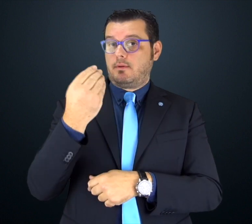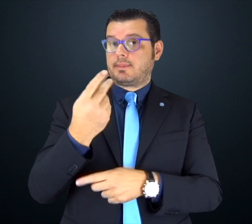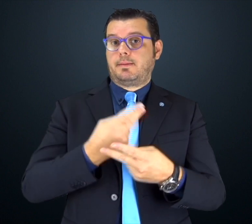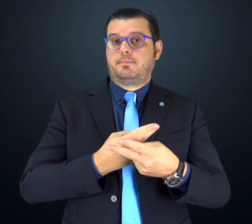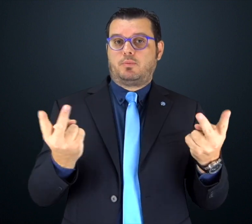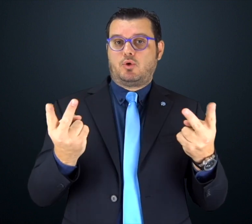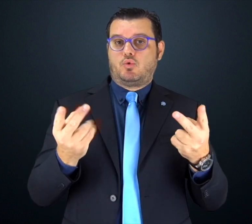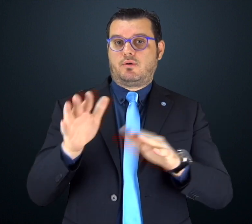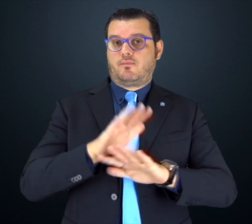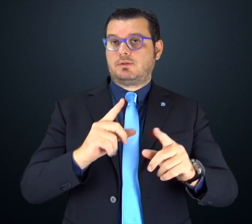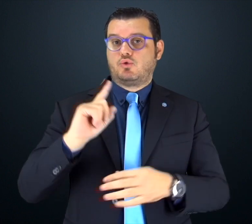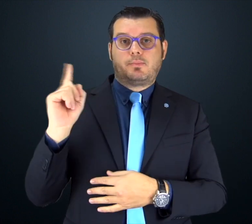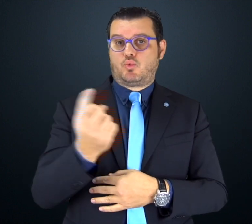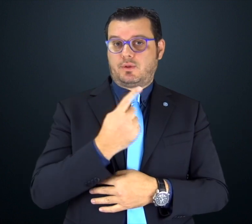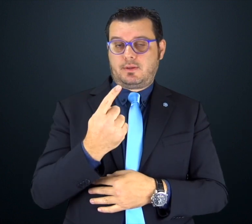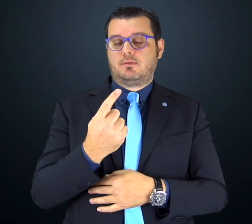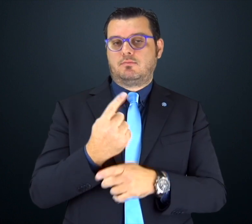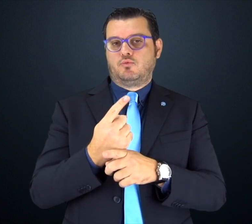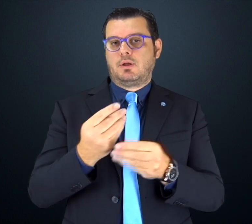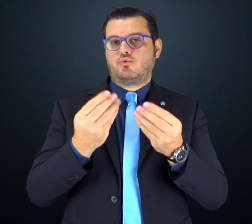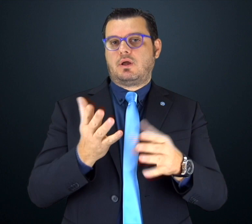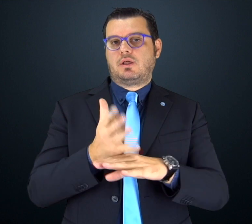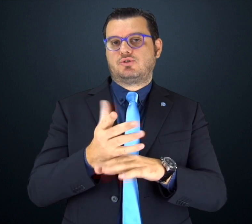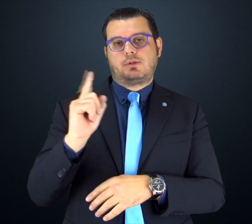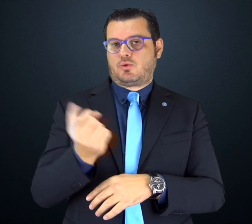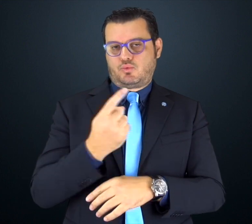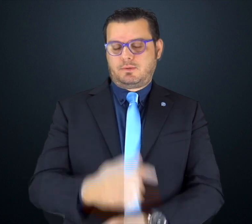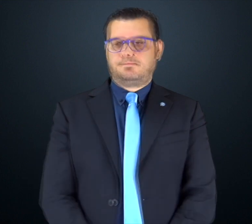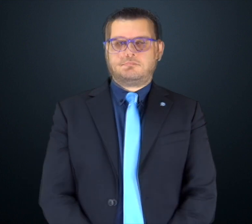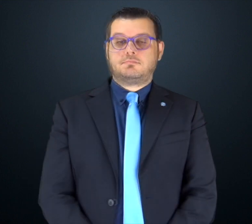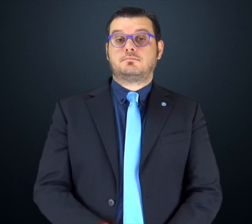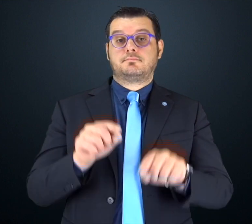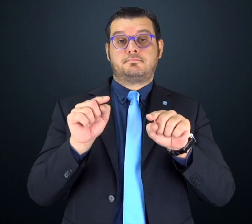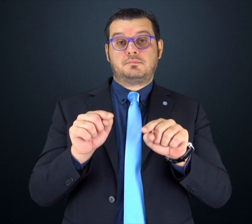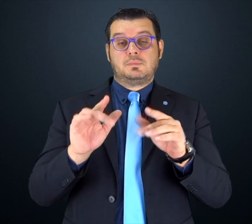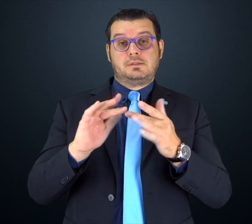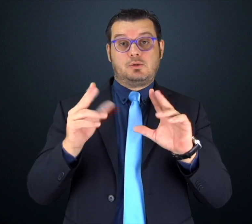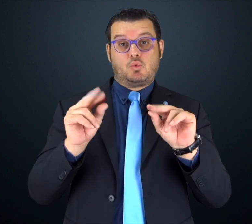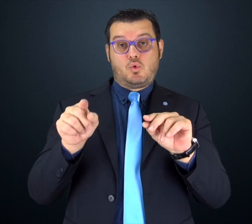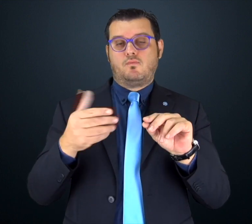diffondiamo. Il nuovo sito dell'ENS è ricco di dettagli, ve ne racconto alcuni.